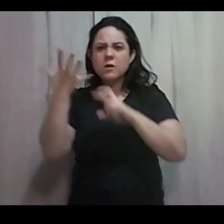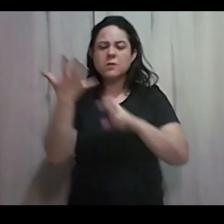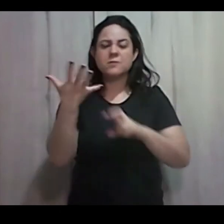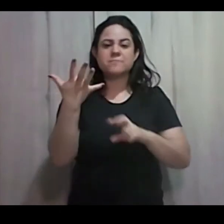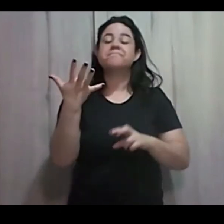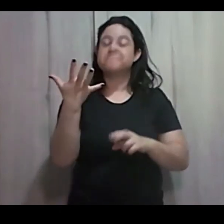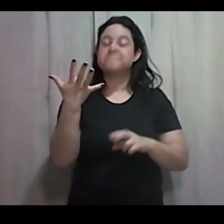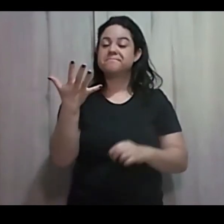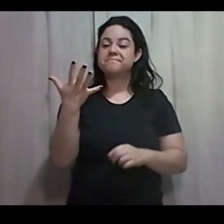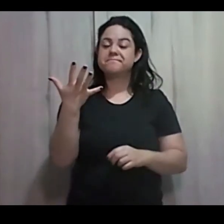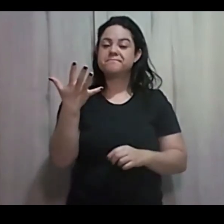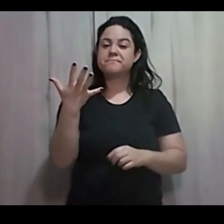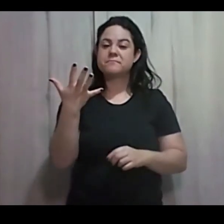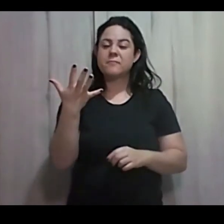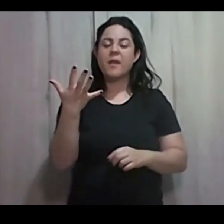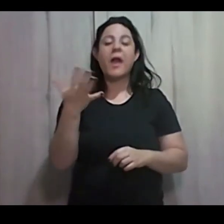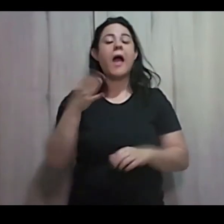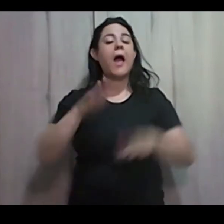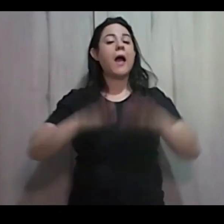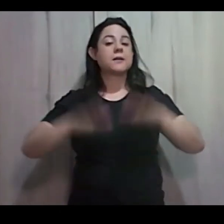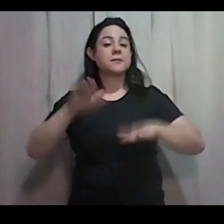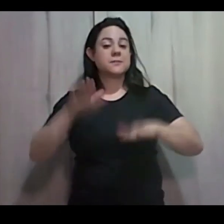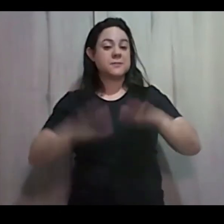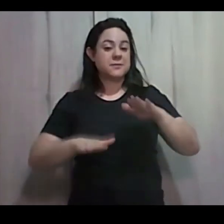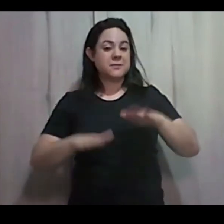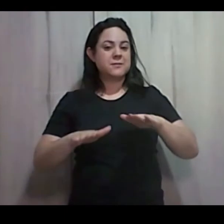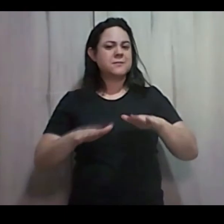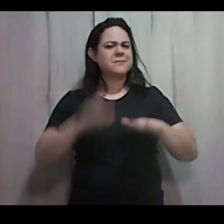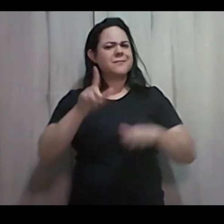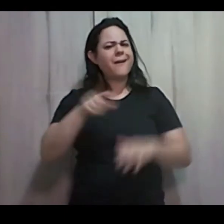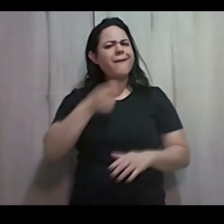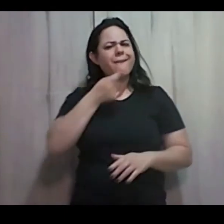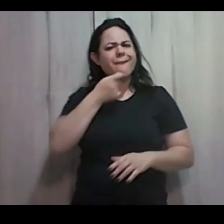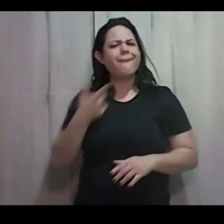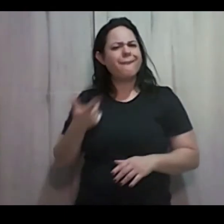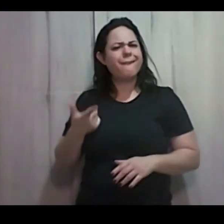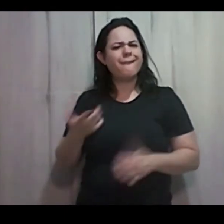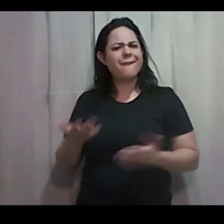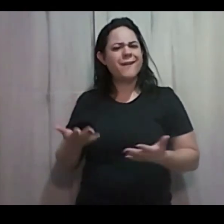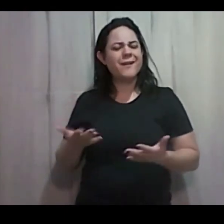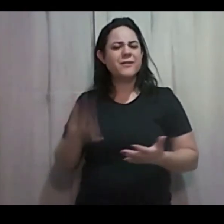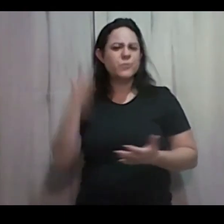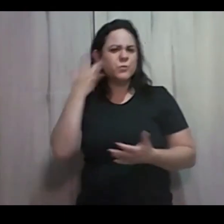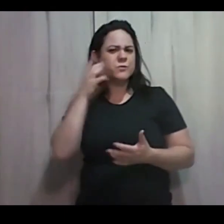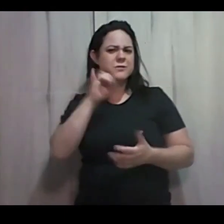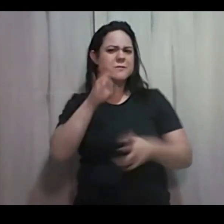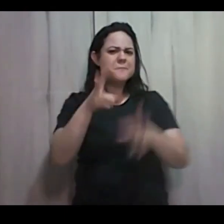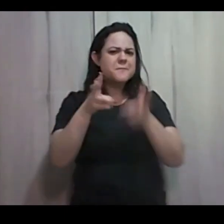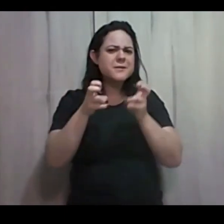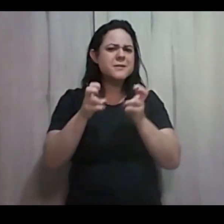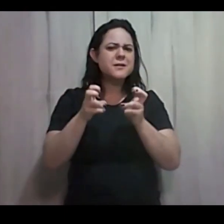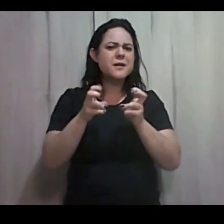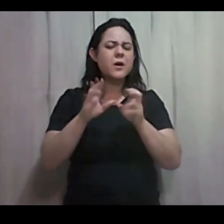E às vezes Isso é bem engraçado Não sei se você já percebeu Quando você está com um problema